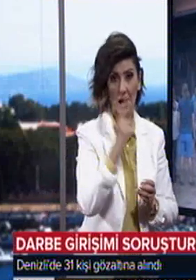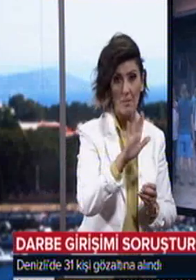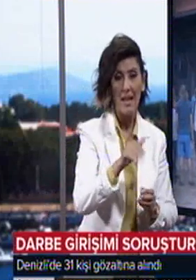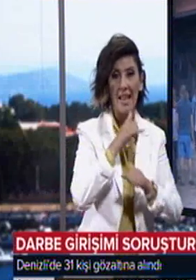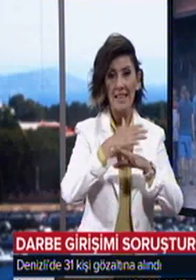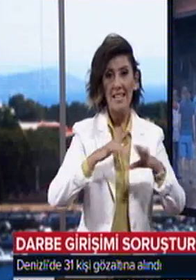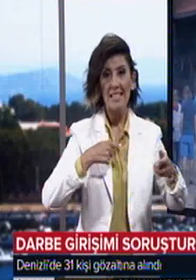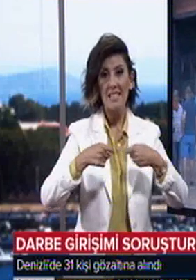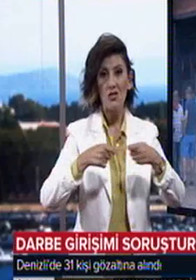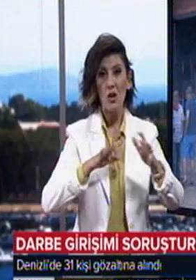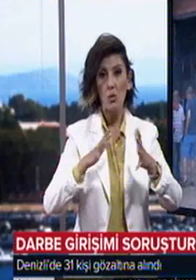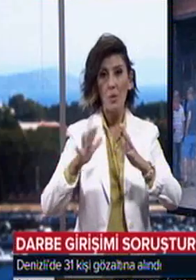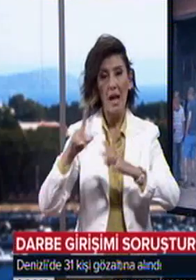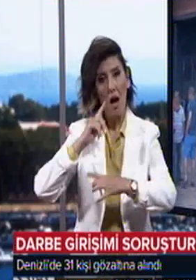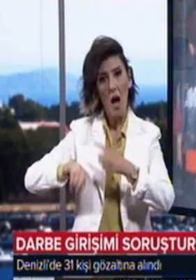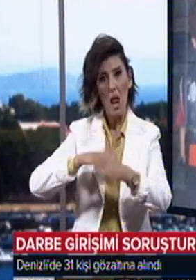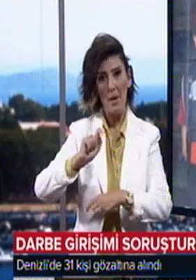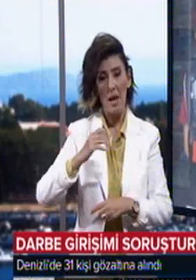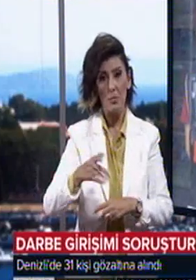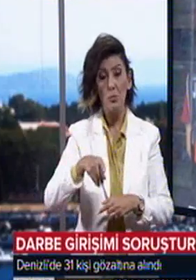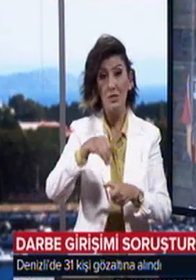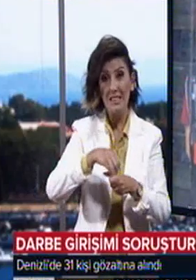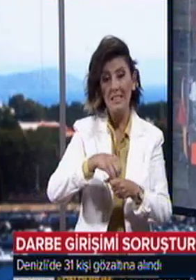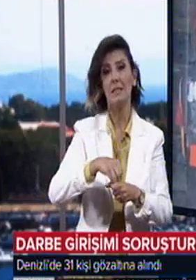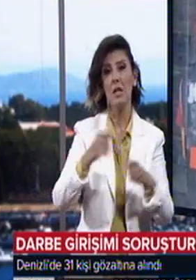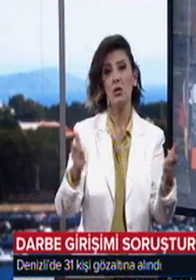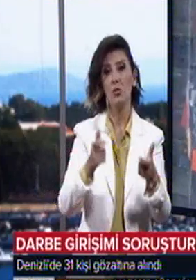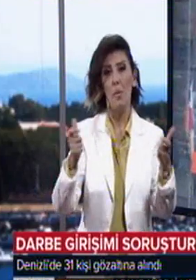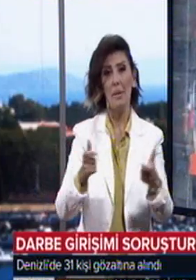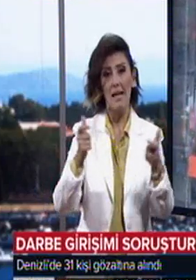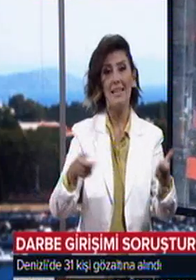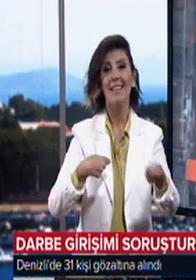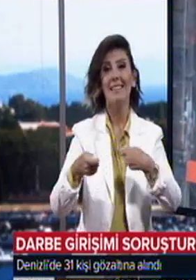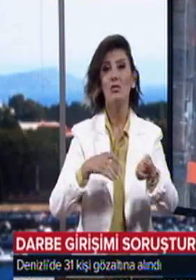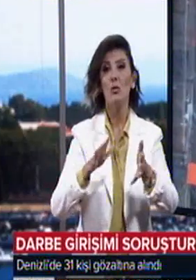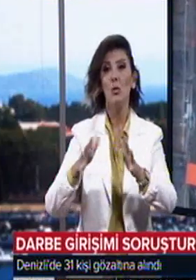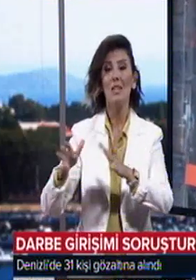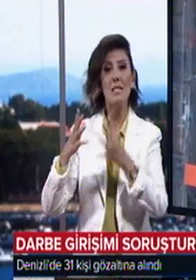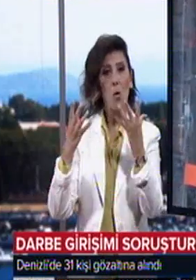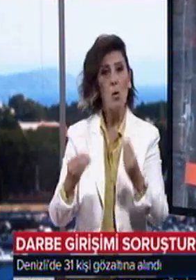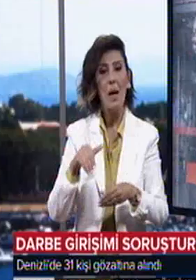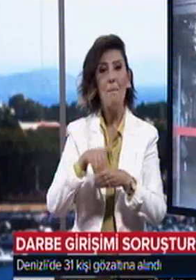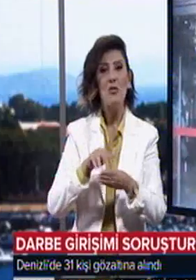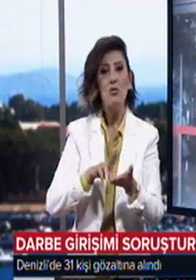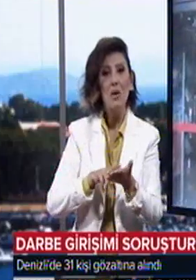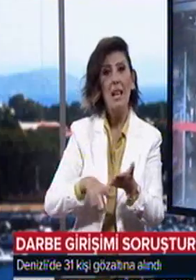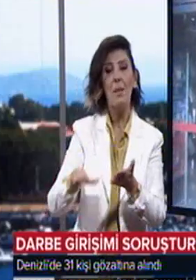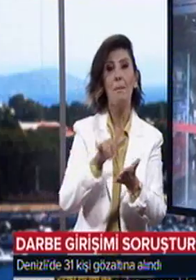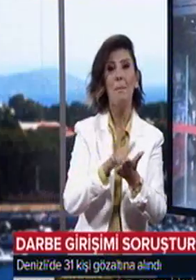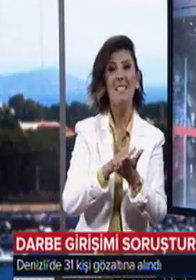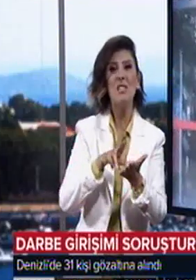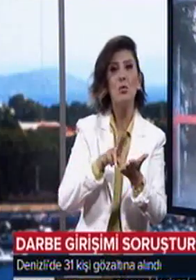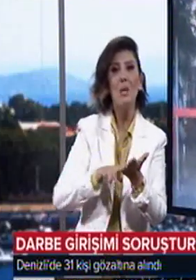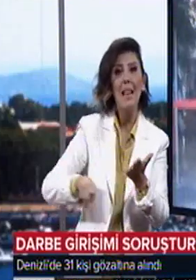Denizli Ticaret Odası'nda arama yaptı. Bu sırada toplantı için Ticaret Odası'nda bulunan meclis üyeleri ve